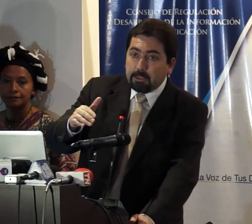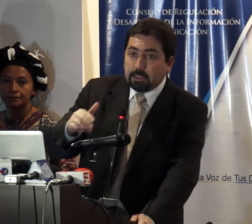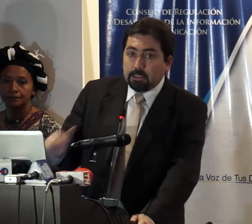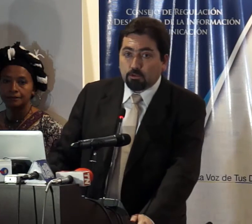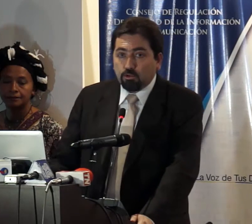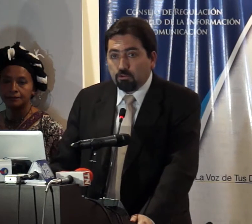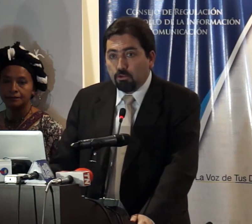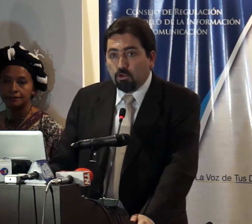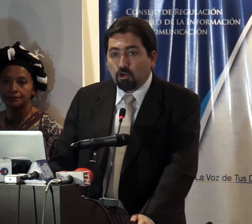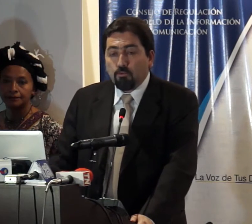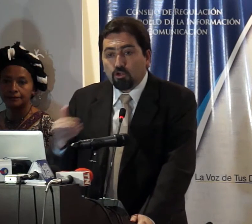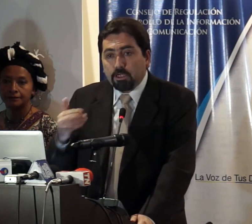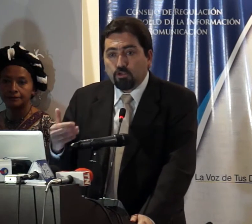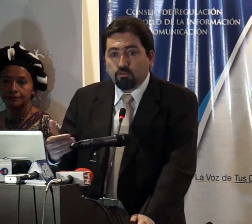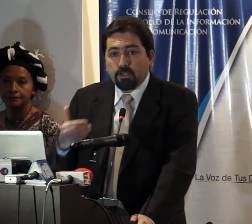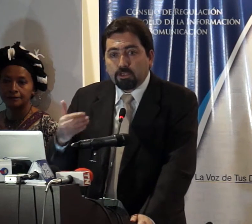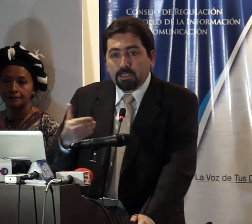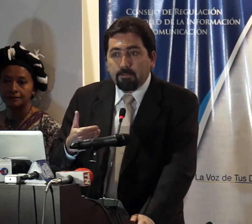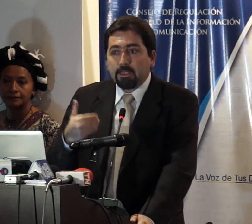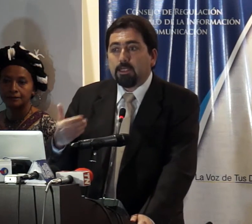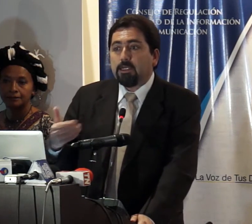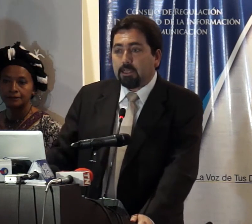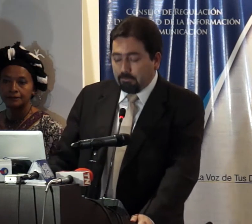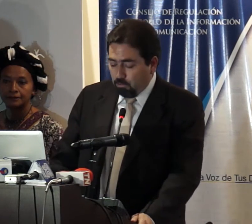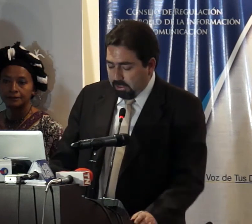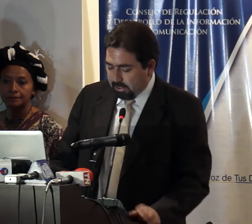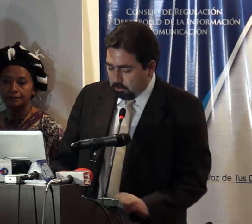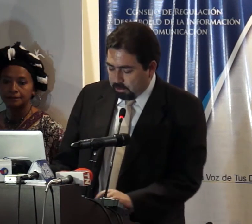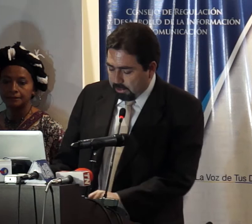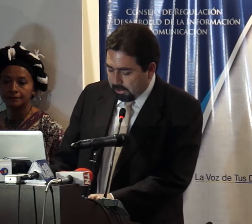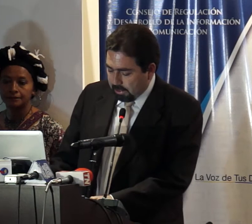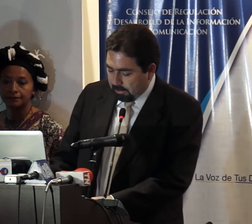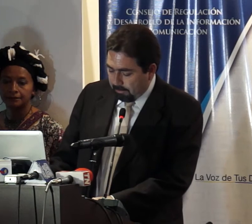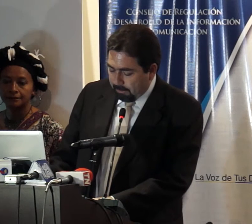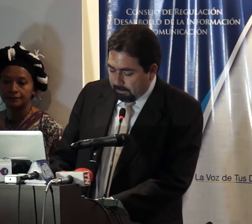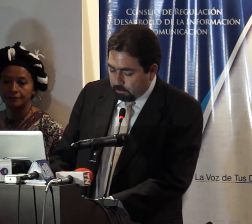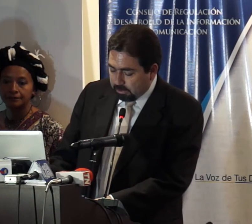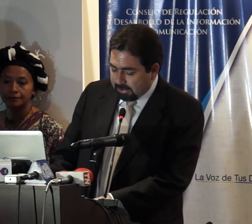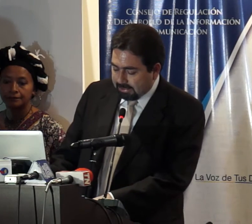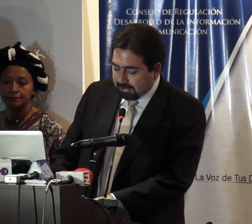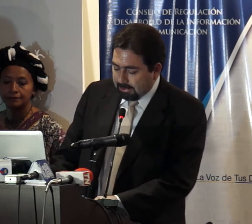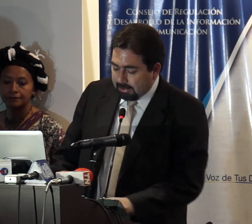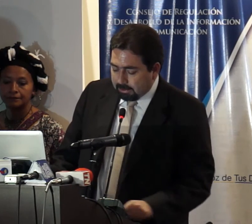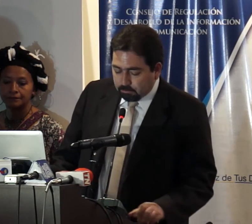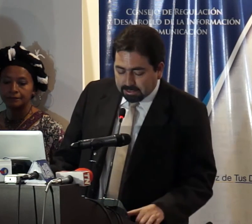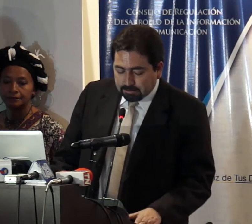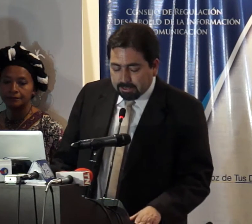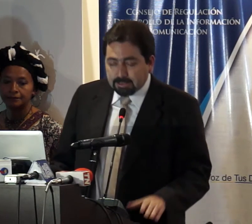ya no solamente en el discurso como los derechos humanos ciertamente influyen en la cotidianidad de nuestras